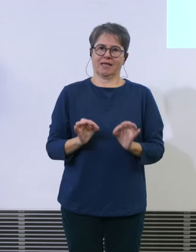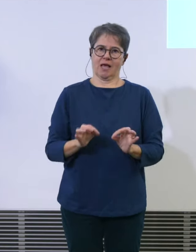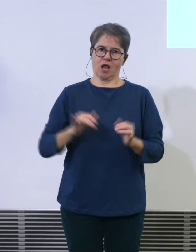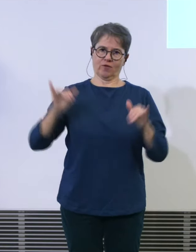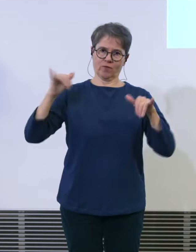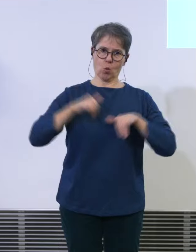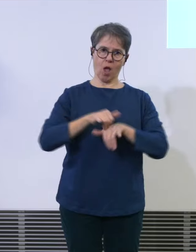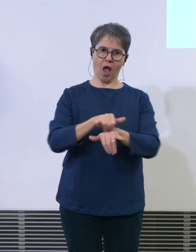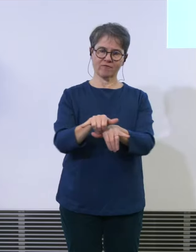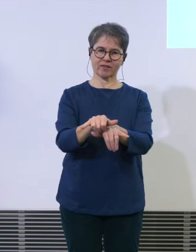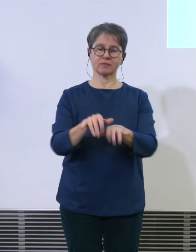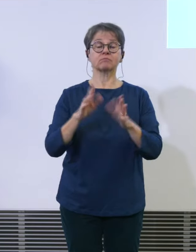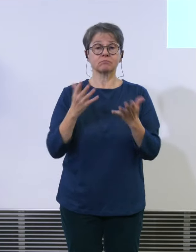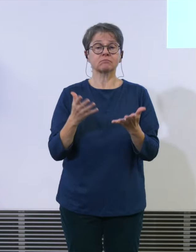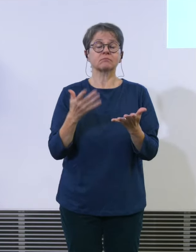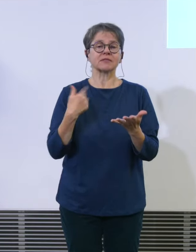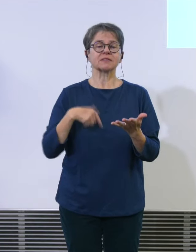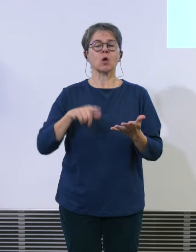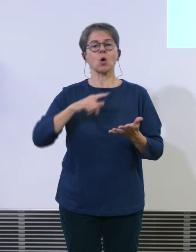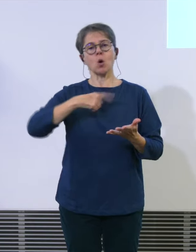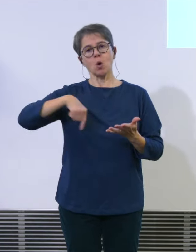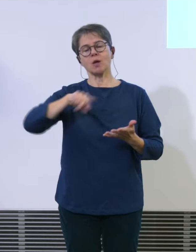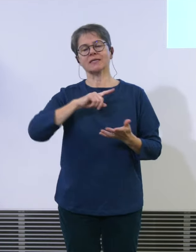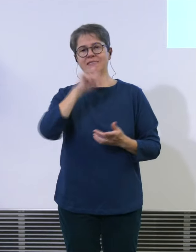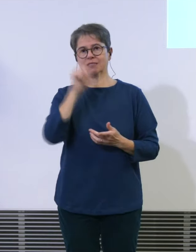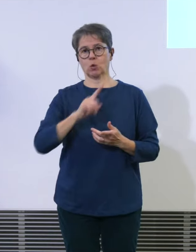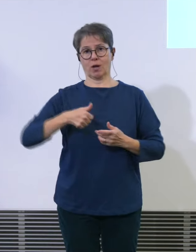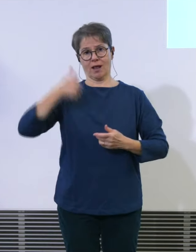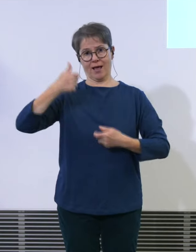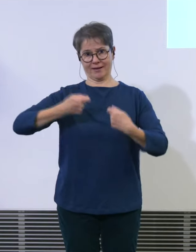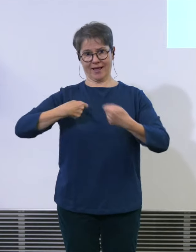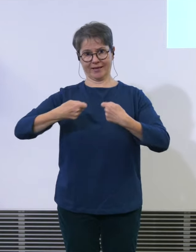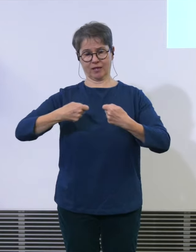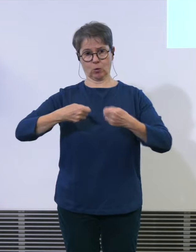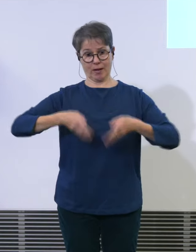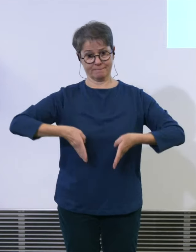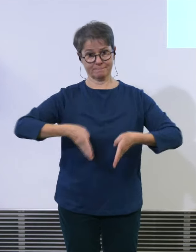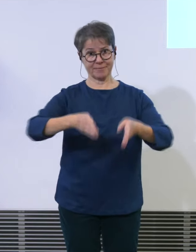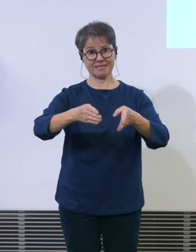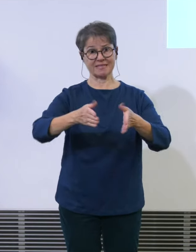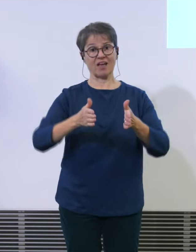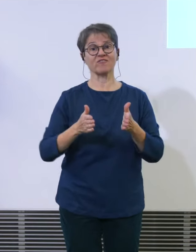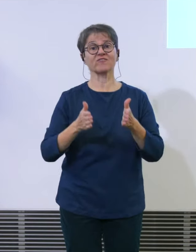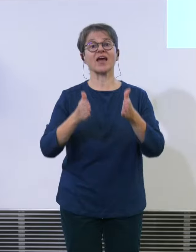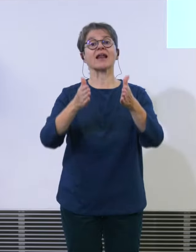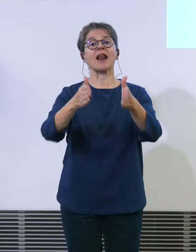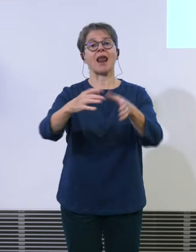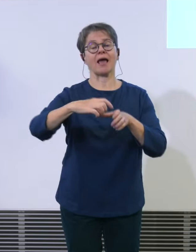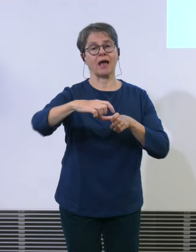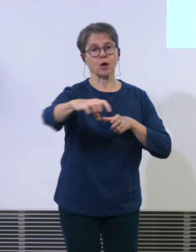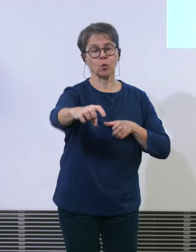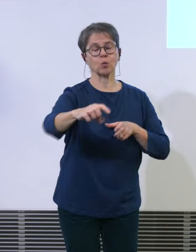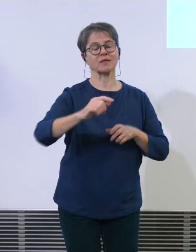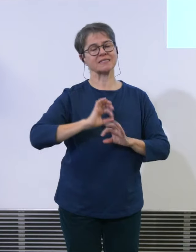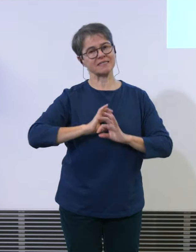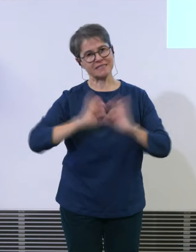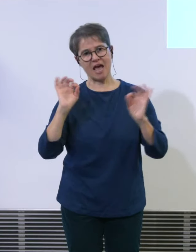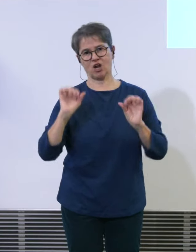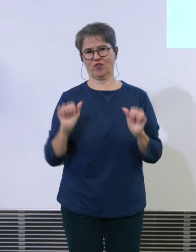sind aus der Sicht der zürcher regierung die verlängerungen der beiden Pisten wichtig weil sie eben zu einem maßgeblichen